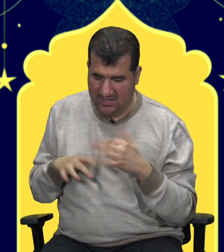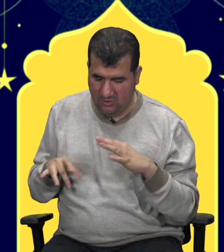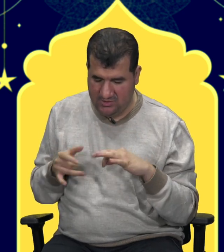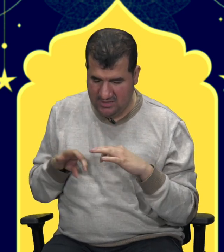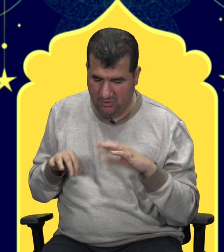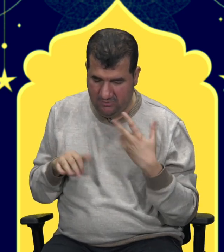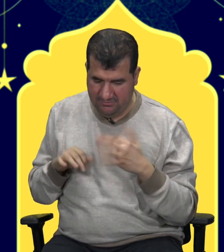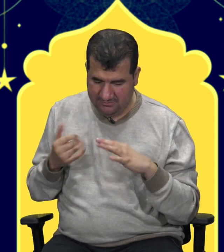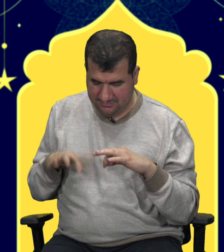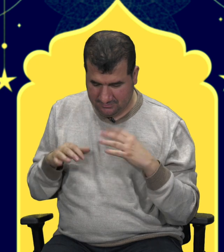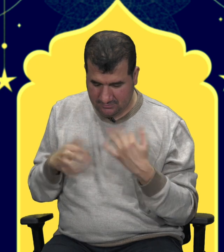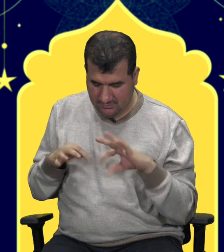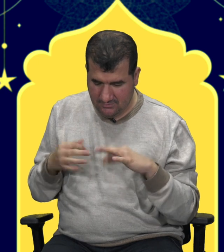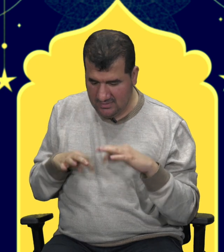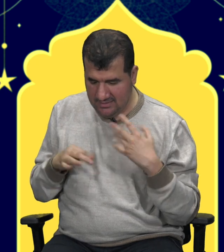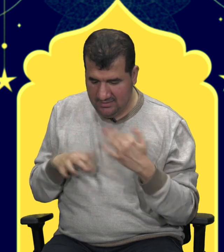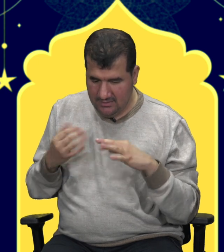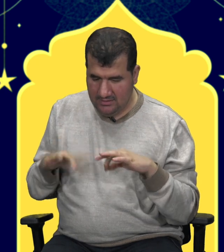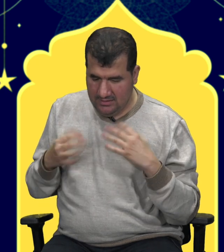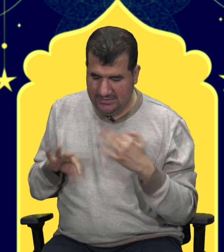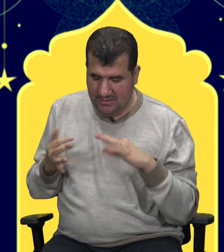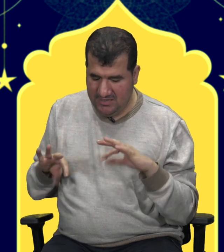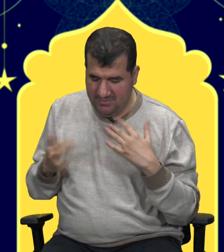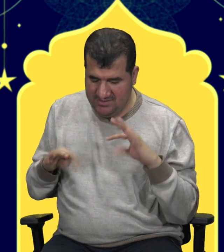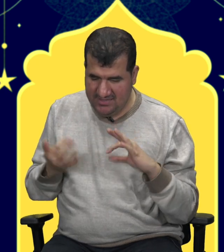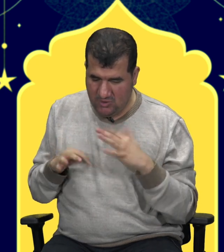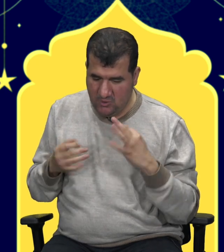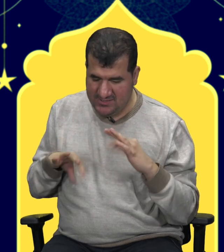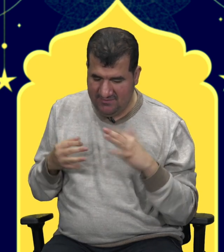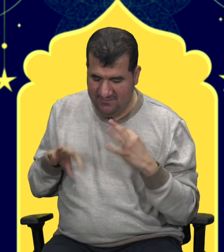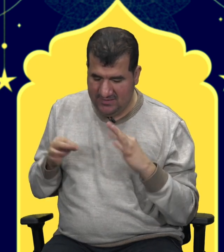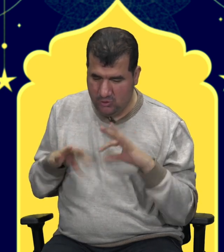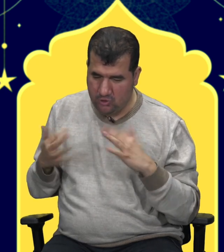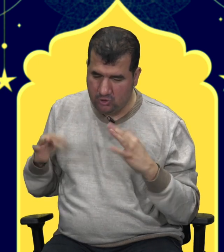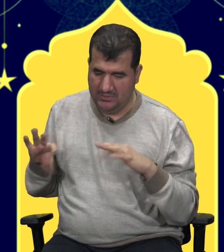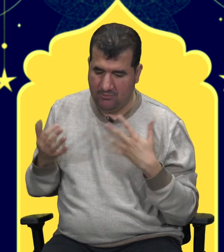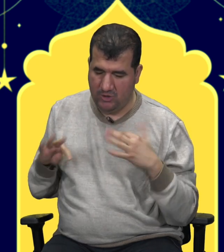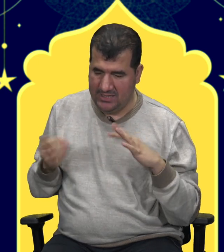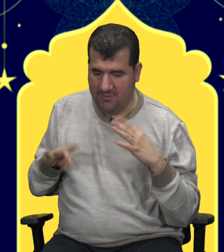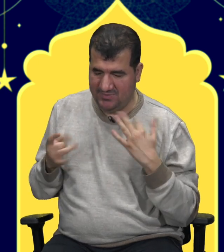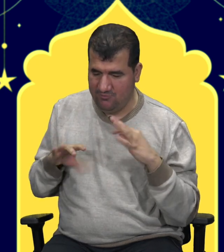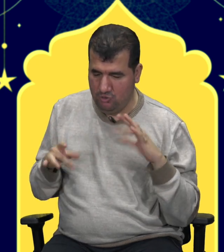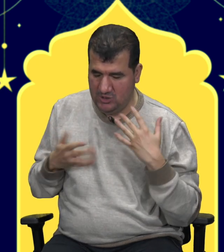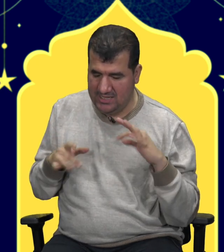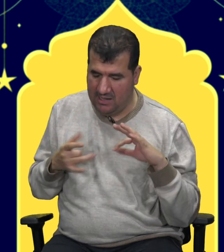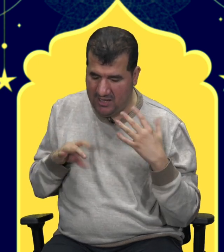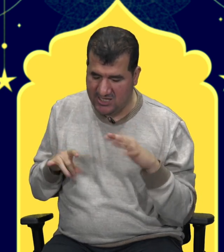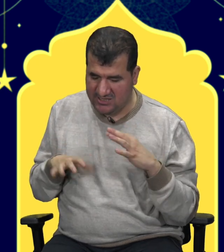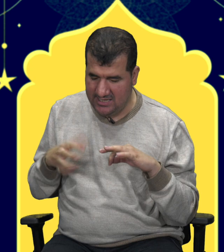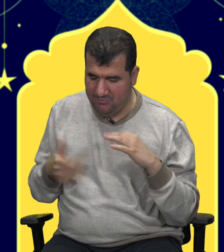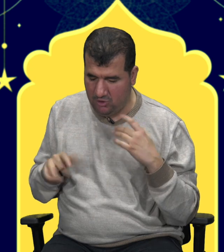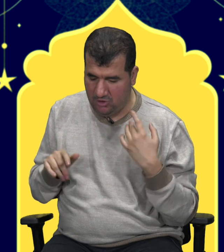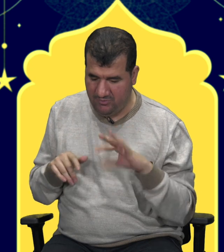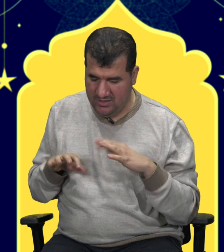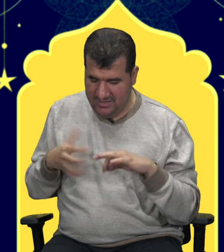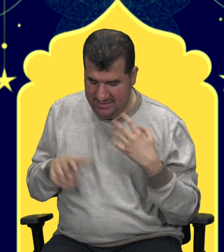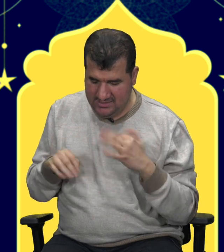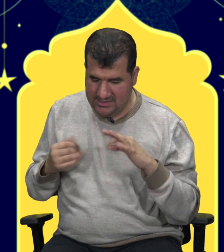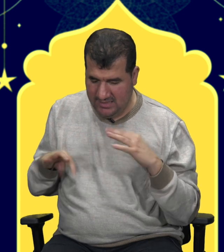gösteriyorum. Ya da ne bileyim çok sevdiğim ve de çocukluğumdan bu yana yaptığım müziği daha bir aşkla yapıyorum. İnsanlara daha